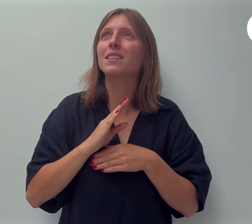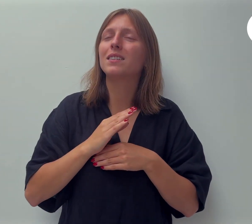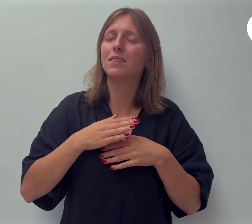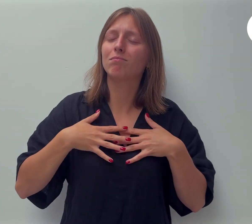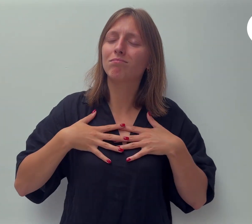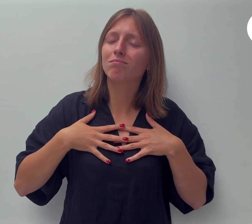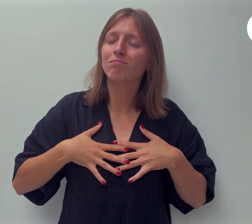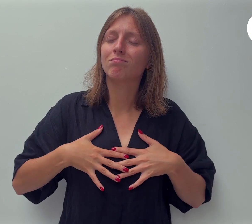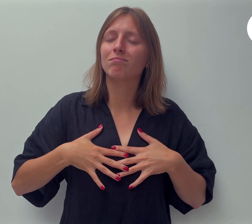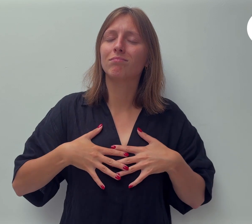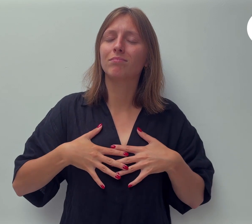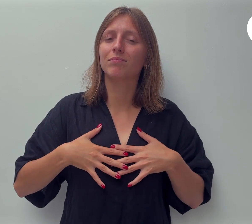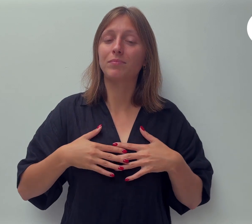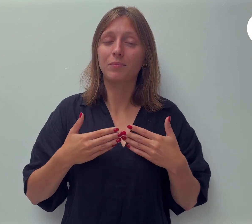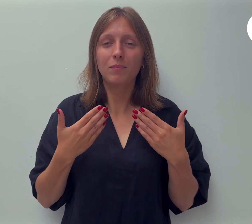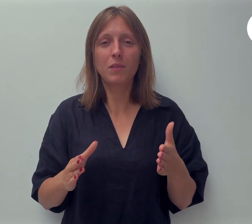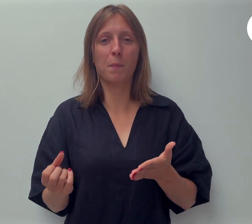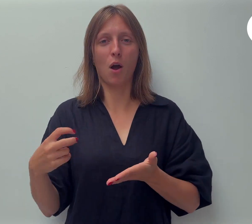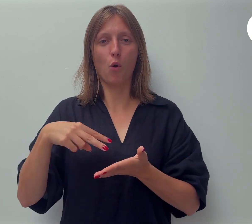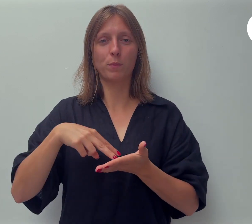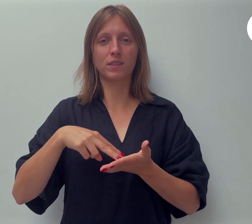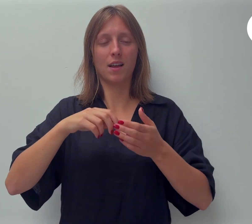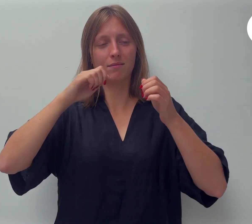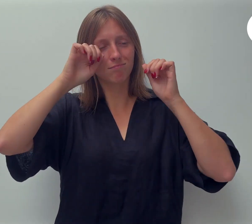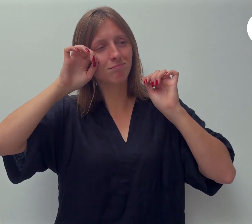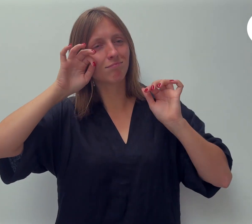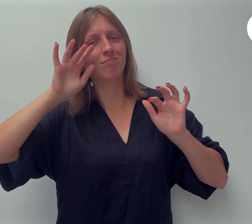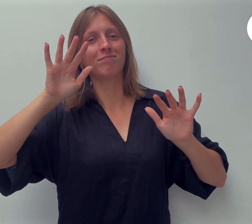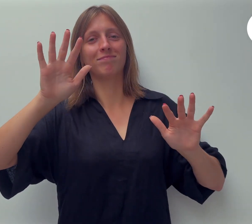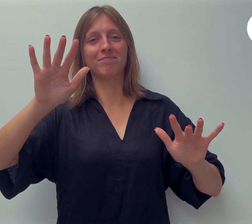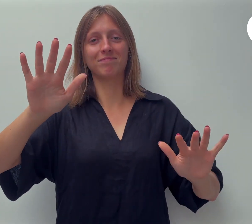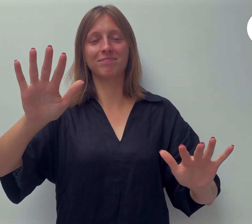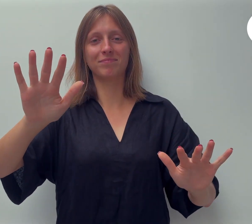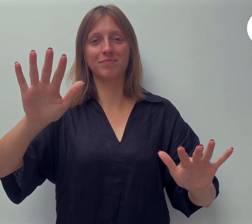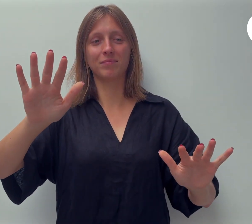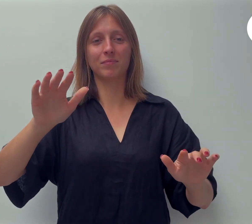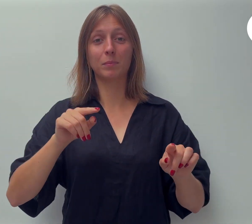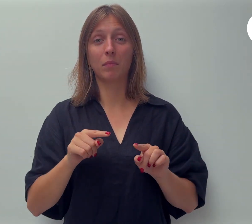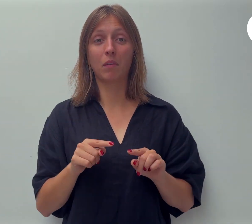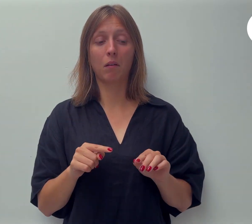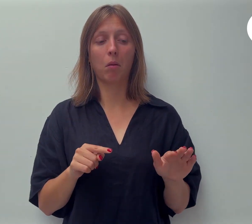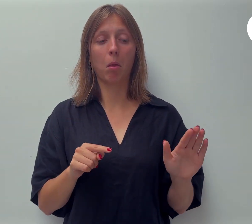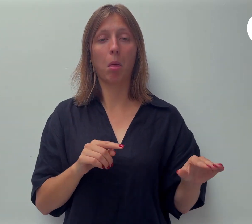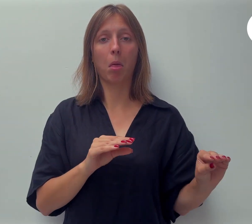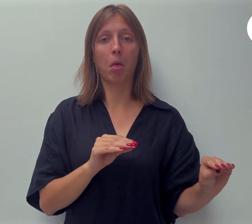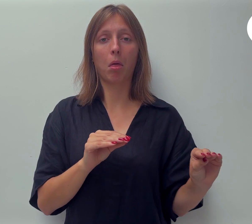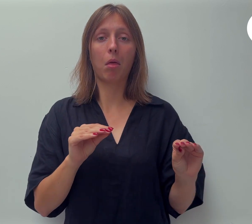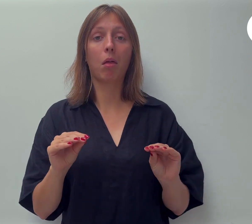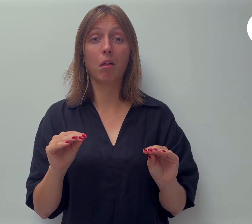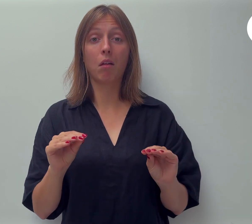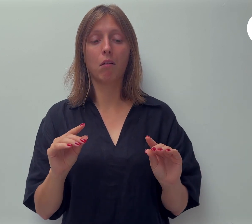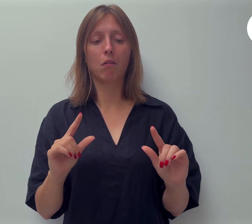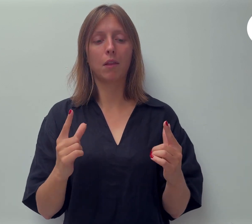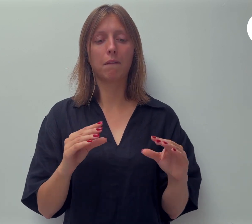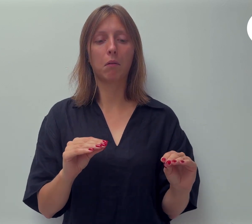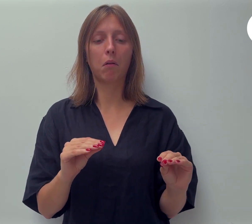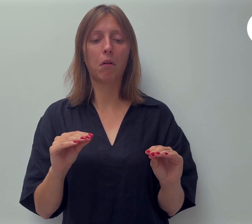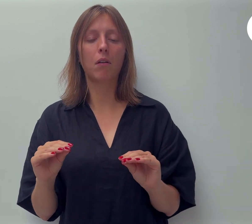We mogen opstaan en schitteren. Dus druk niet op die snooesknop in je leven. Maar ga over tot actie.